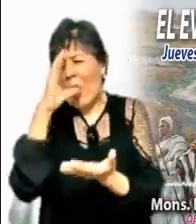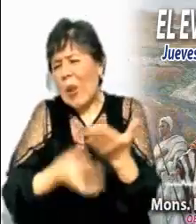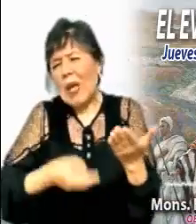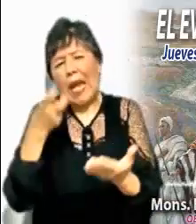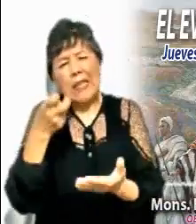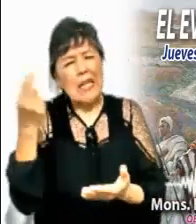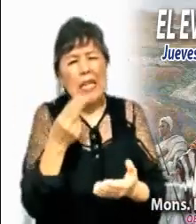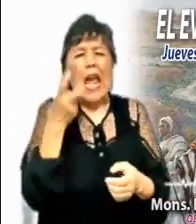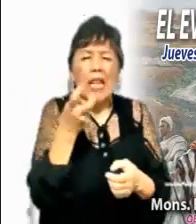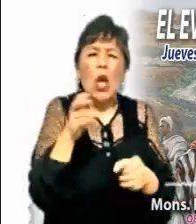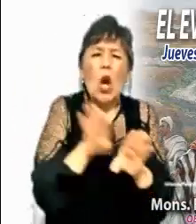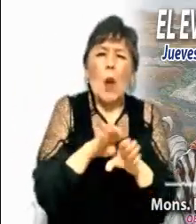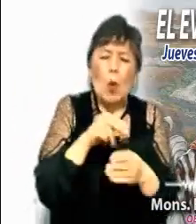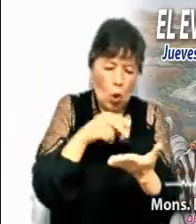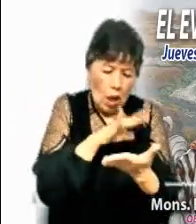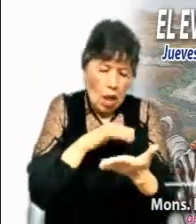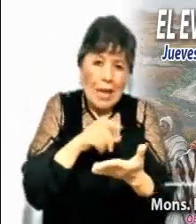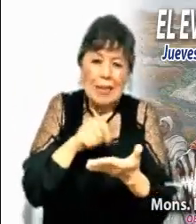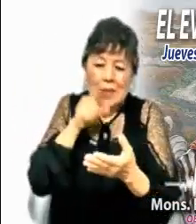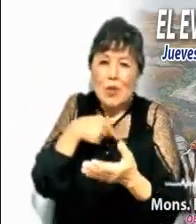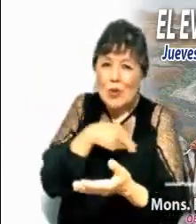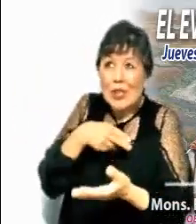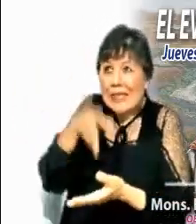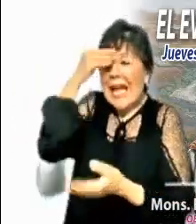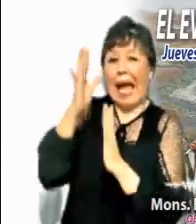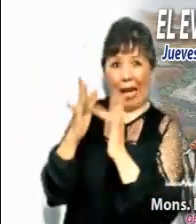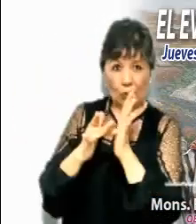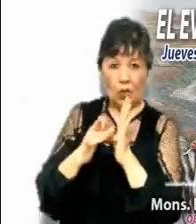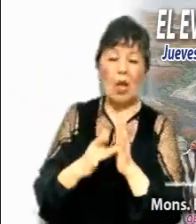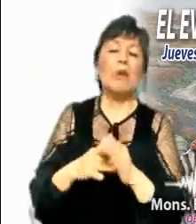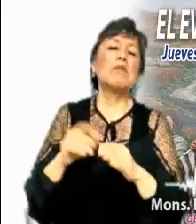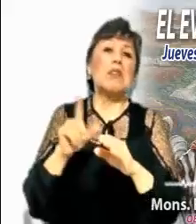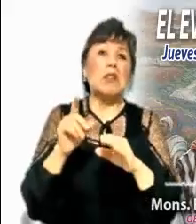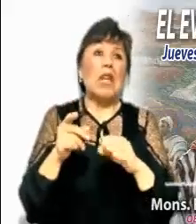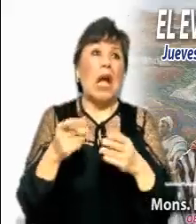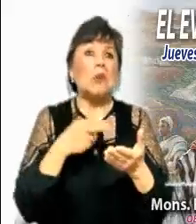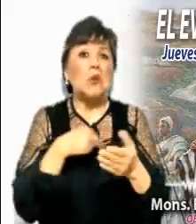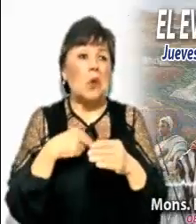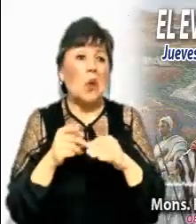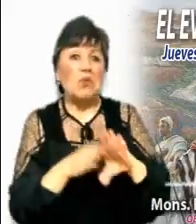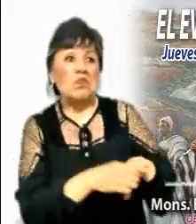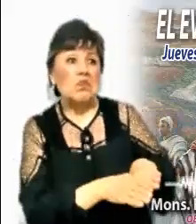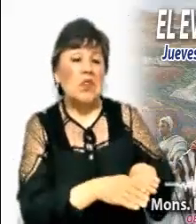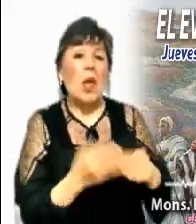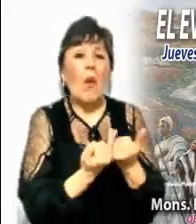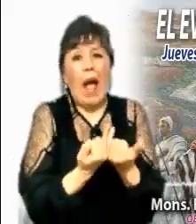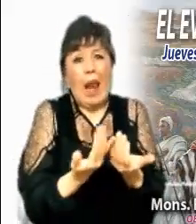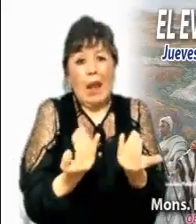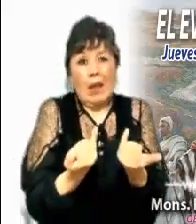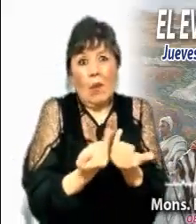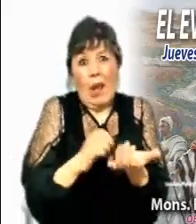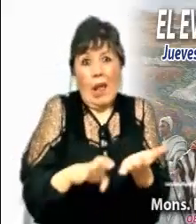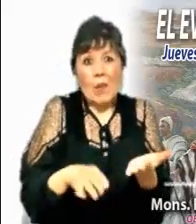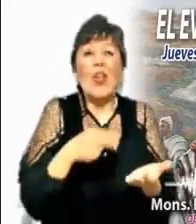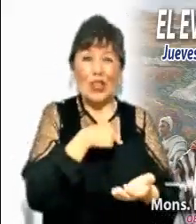Es la forma de seguir a Jesús. De otra manera, estaremos diciendo, como los discípulos del pasaje de